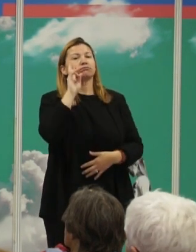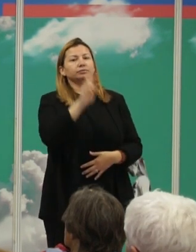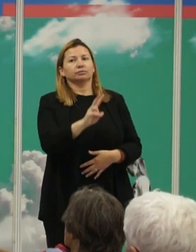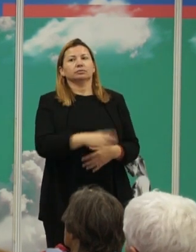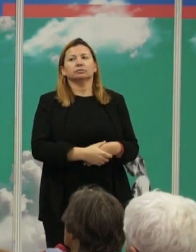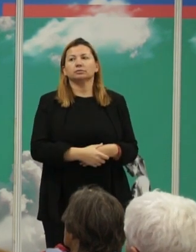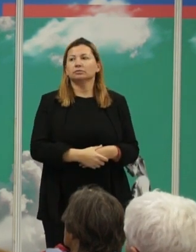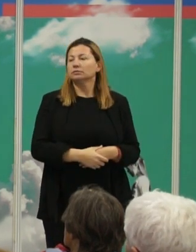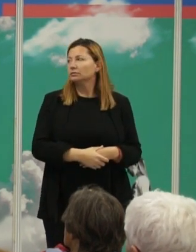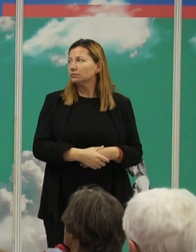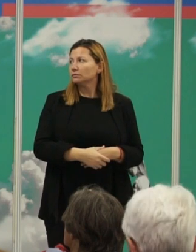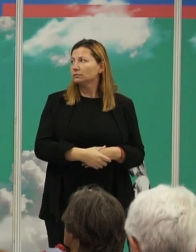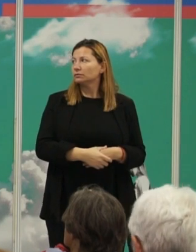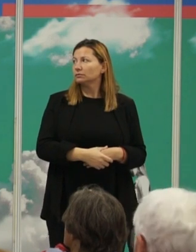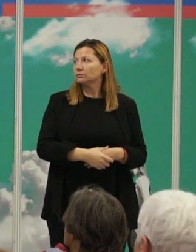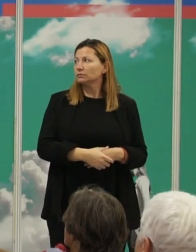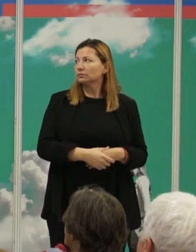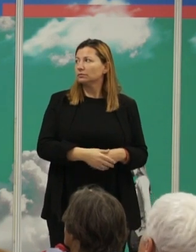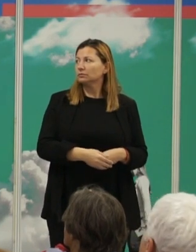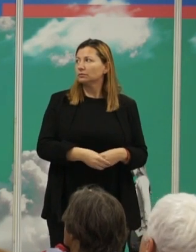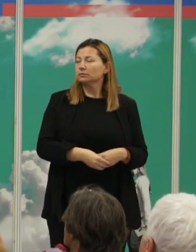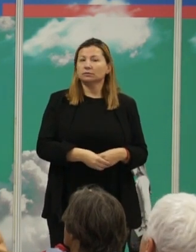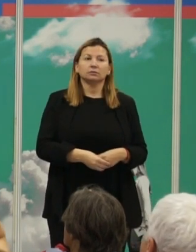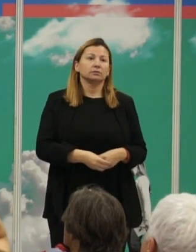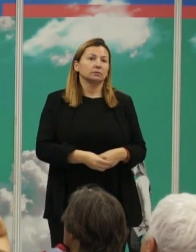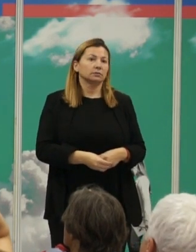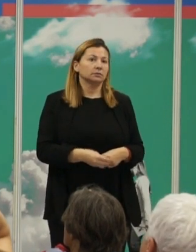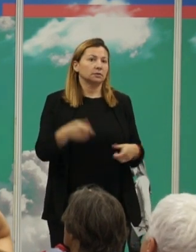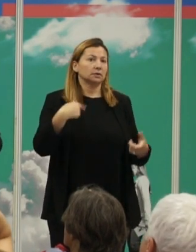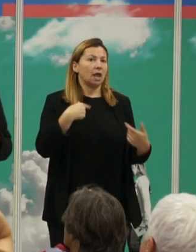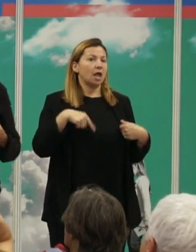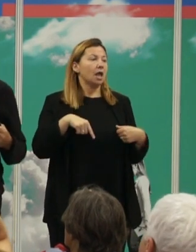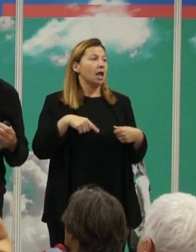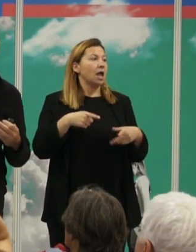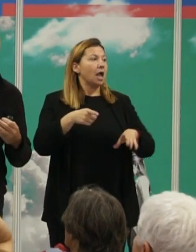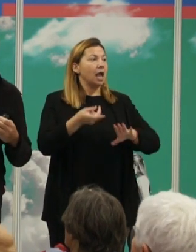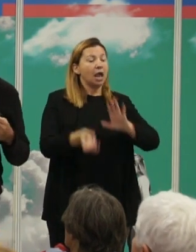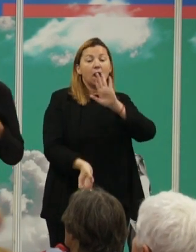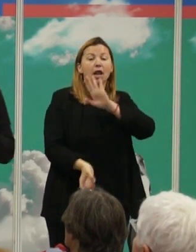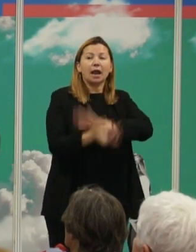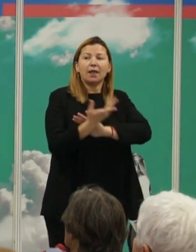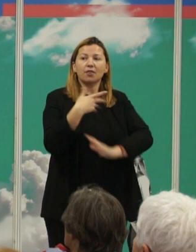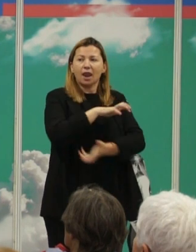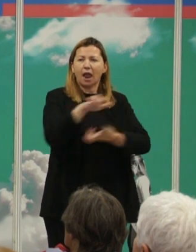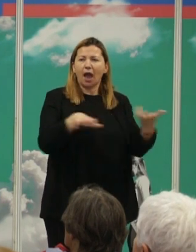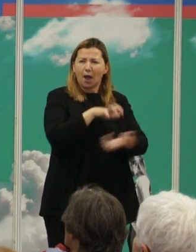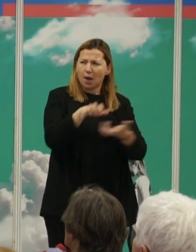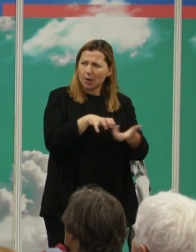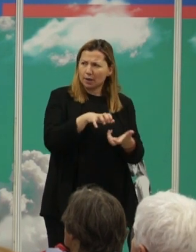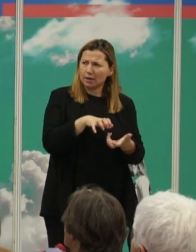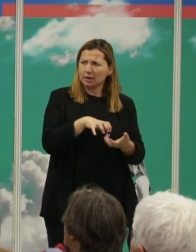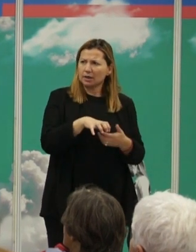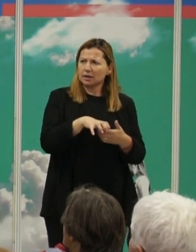forma de intentar afrontar el problema del origen de la violencia letal en seres humanos utilizando una aproximación